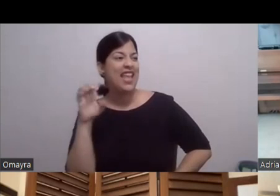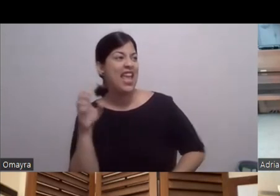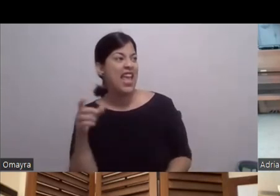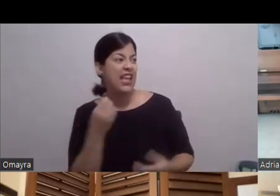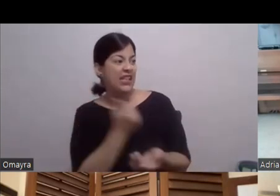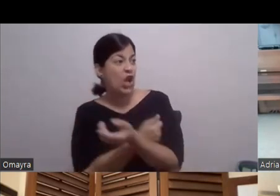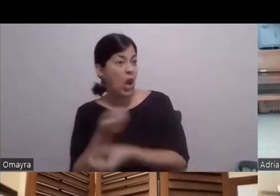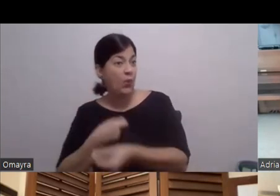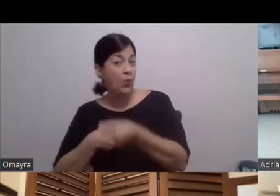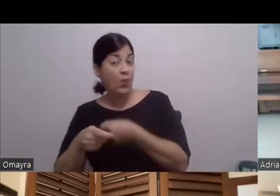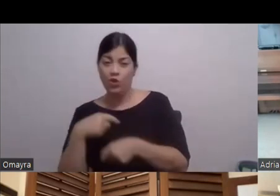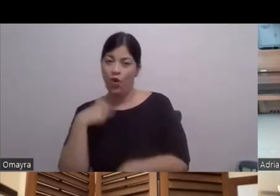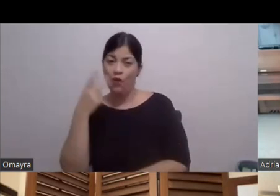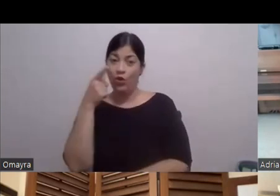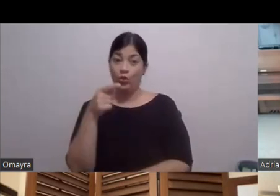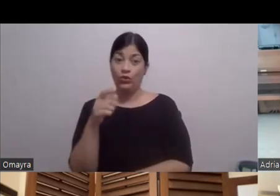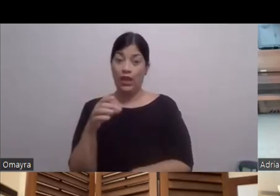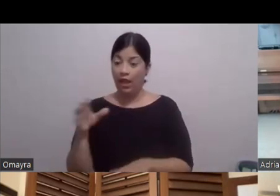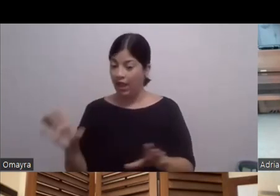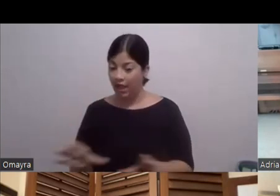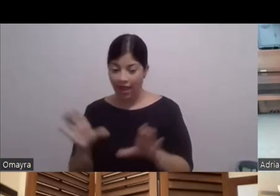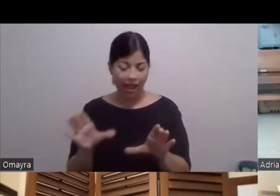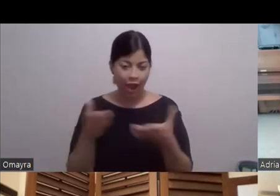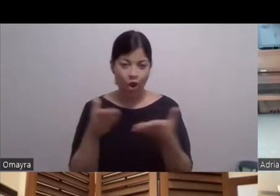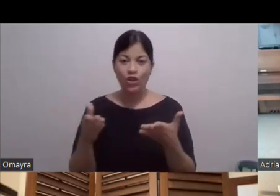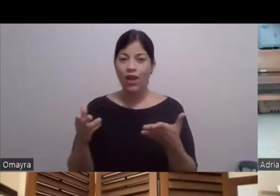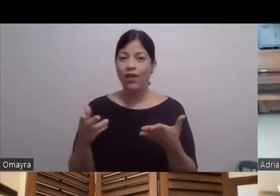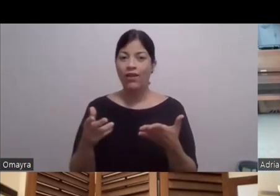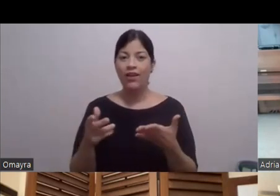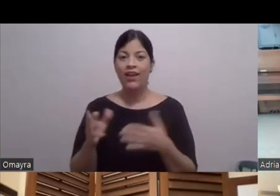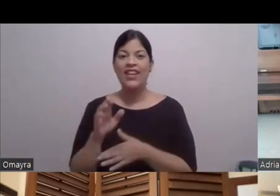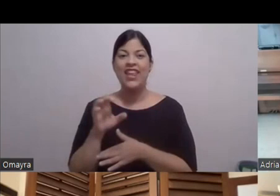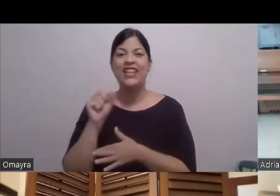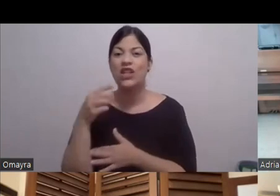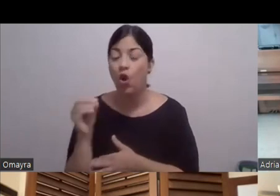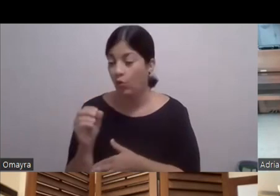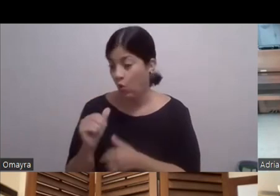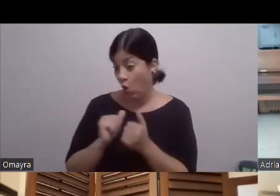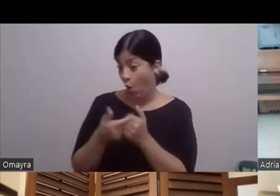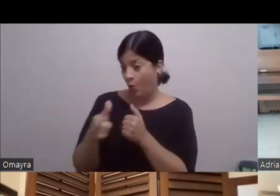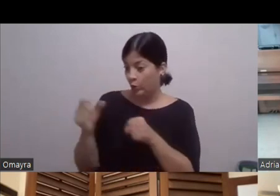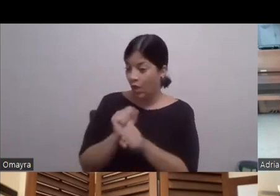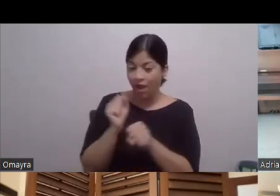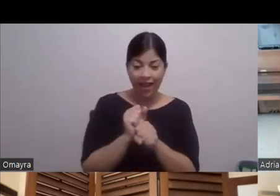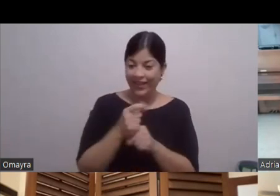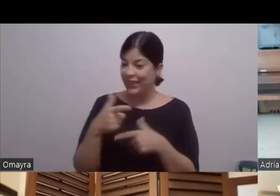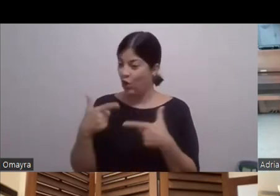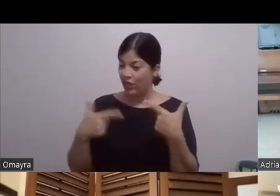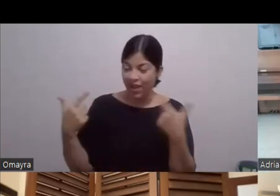cosas De riesgo ¿Cómo bregaste Con ese Con los tiroteos Con tirarte al piso O O Te buscaban